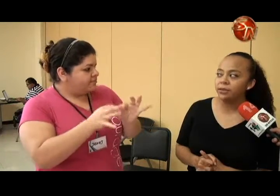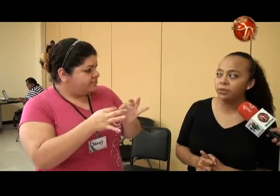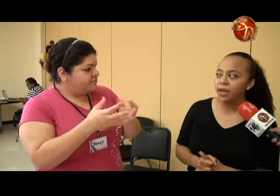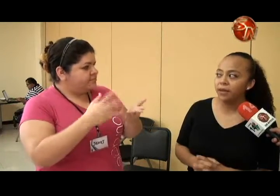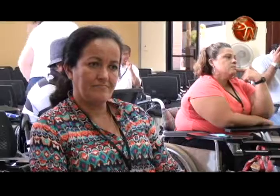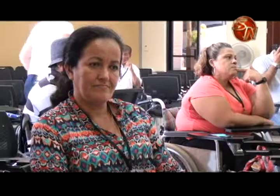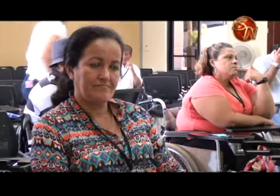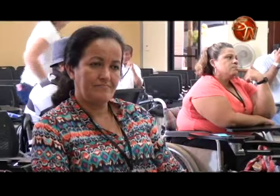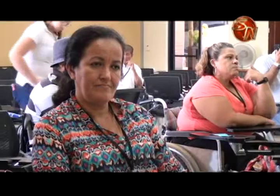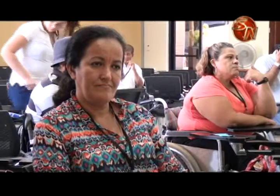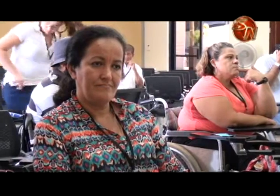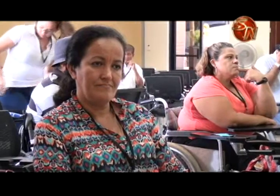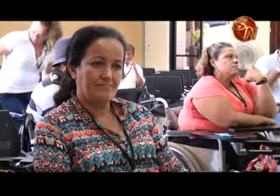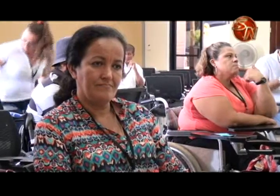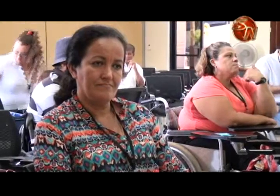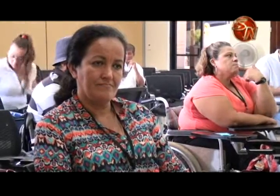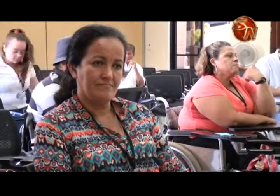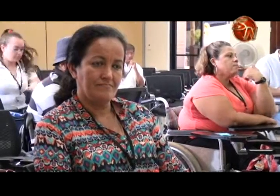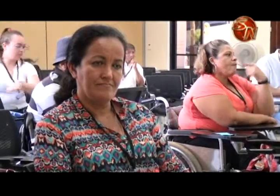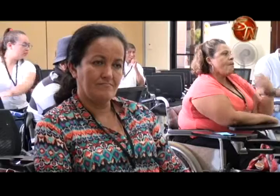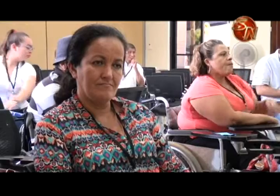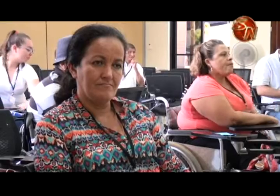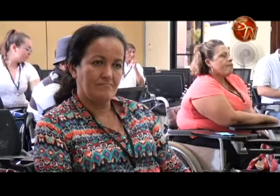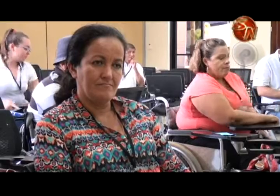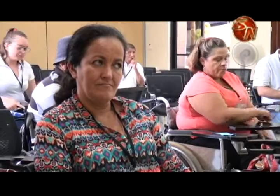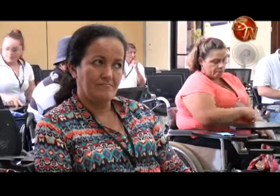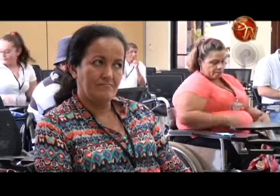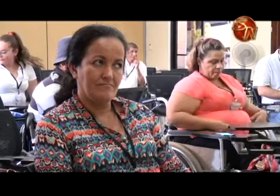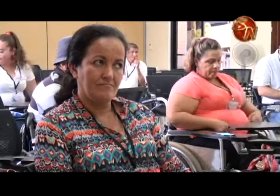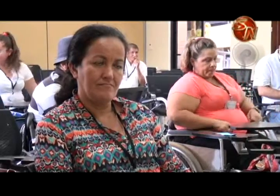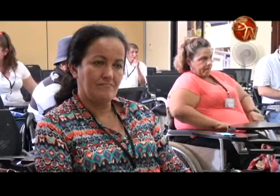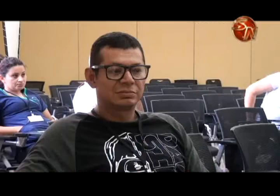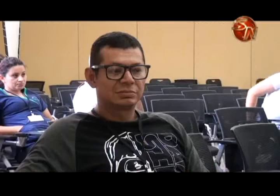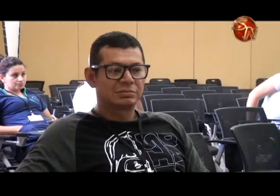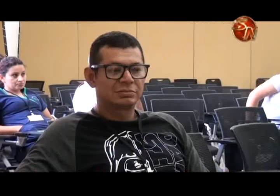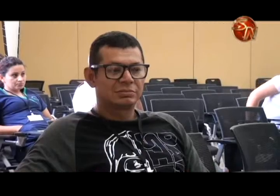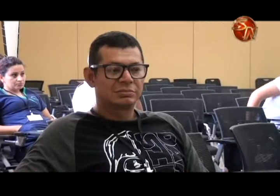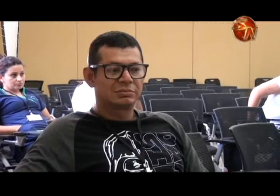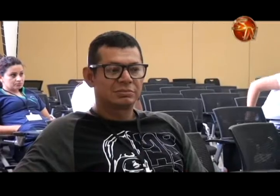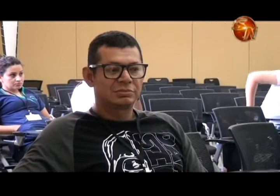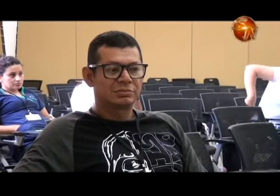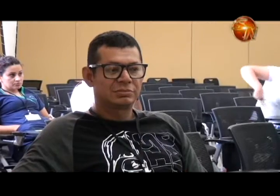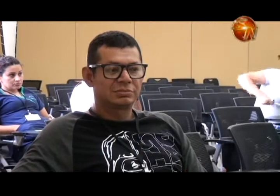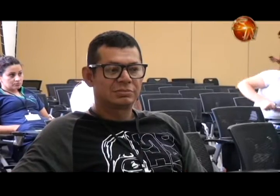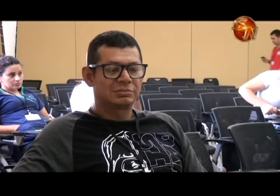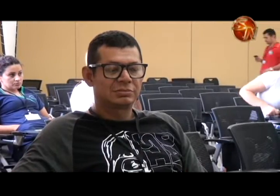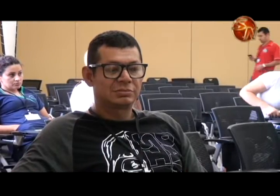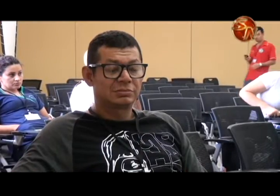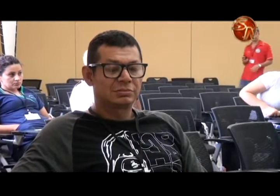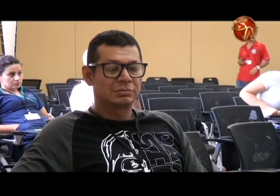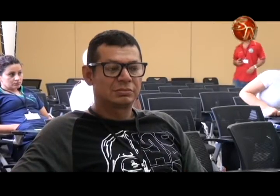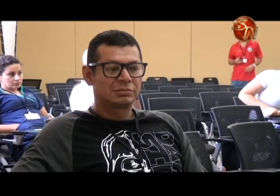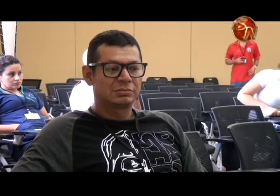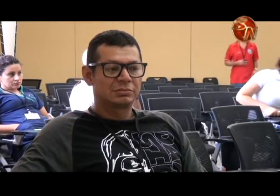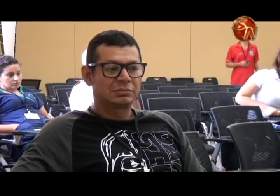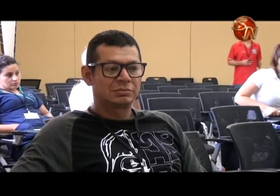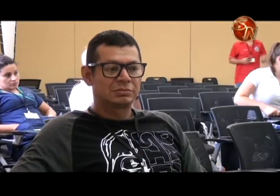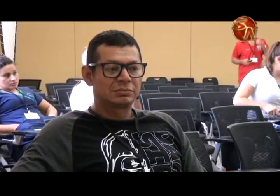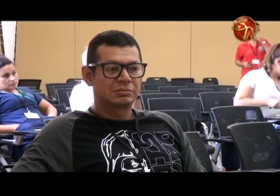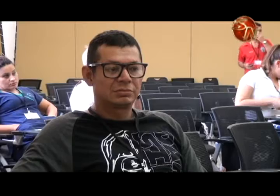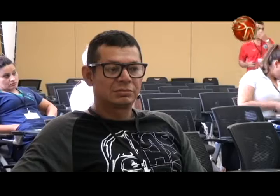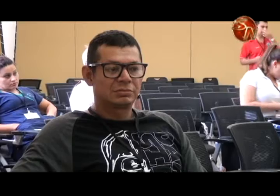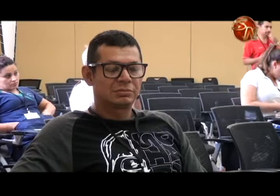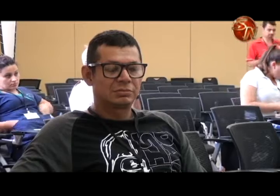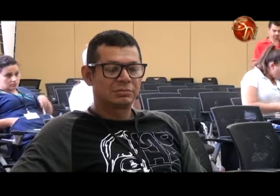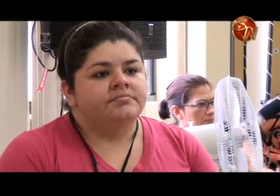que pueden entrar a estudiar con intérprete, ¿verdad?, para aprender, ir al colegio y que tengan un buen futuro, eso es que estamos tratando de inculcar, esperamos que en el futuro